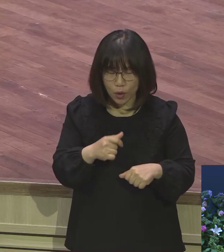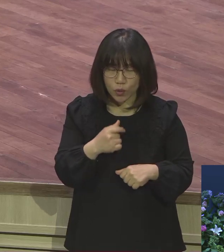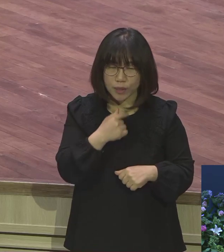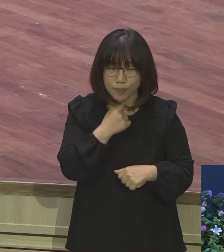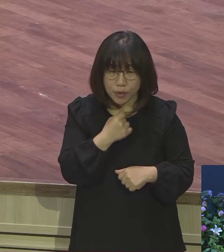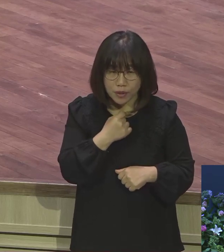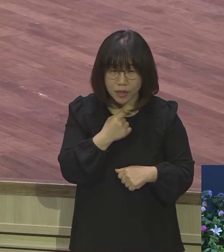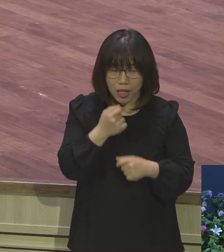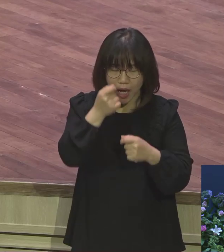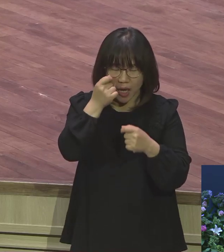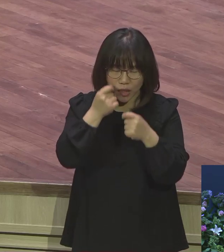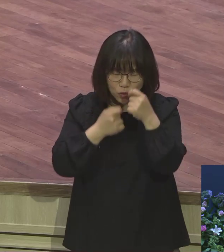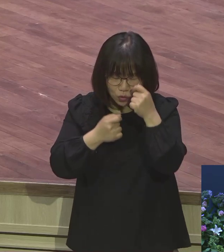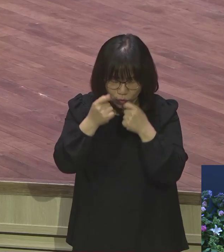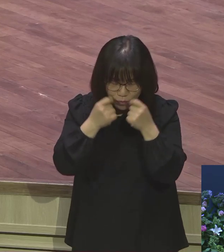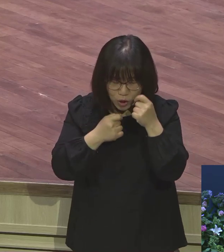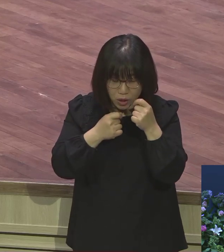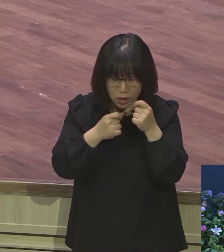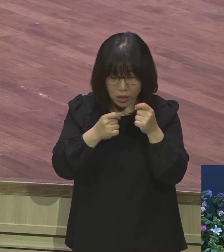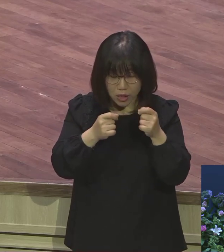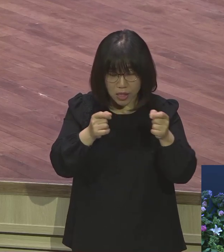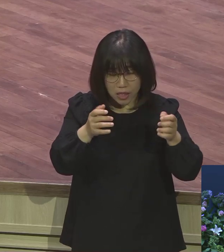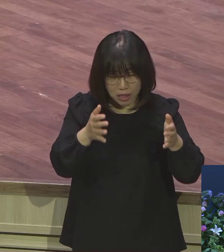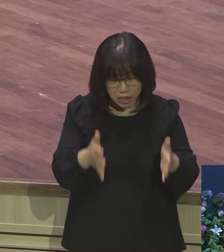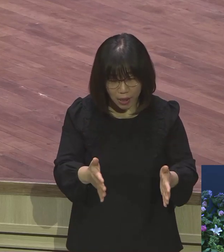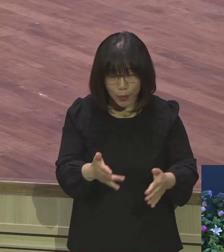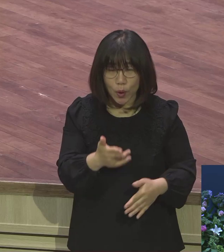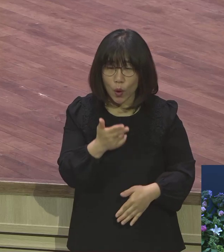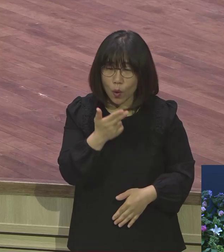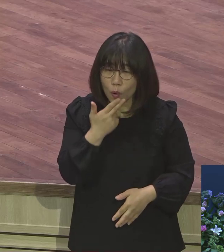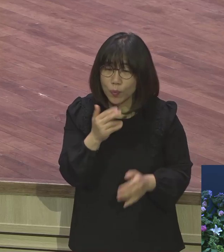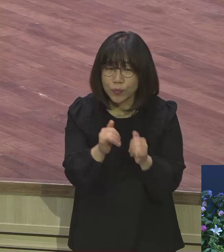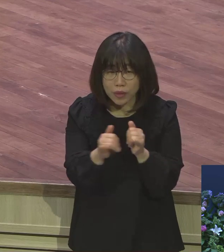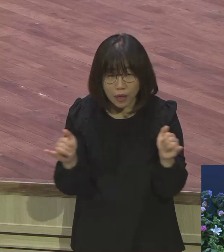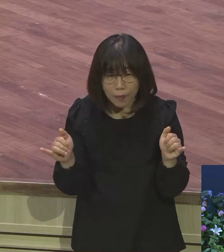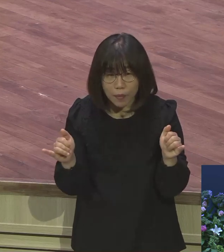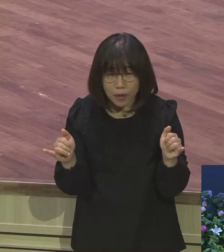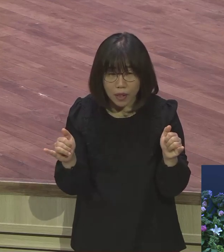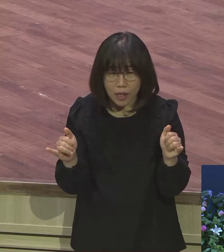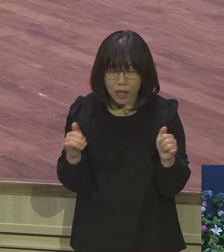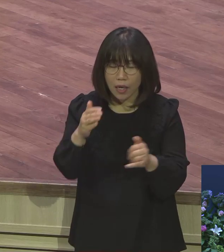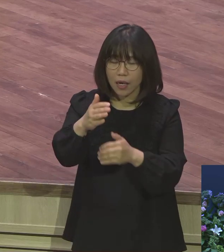이런 사선을 넣어보지 않는 사람은 이런 큰 체험을 못하지요